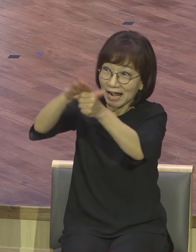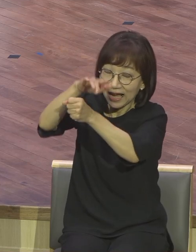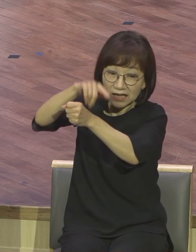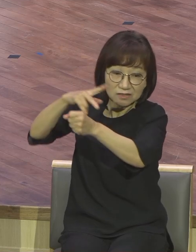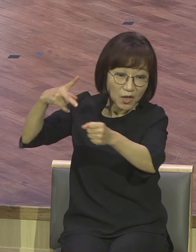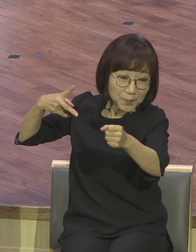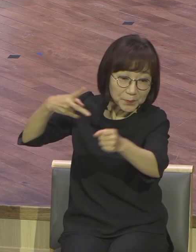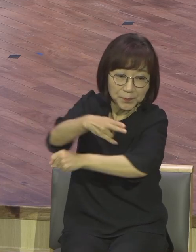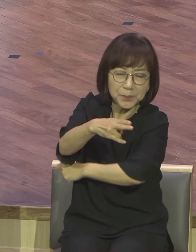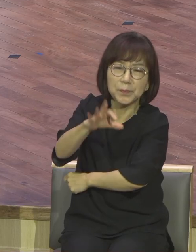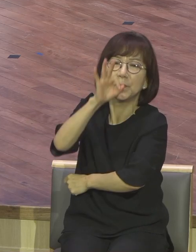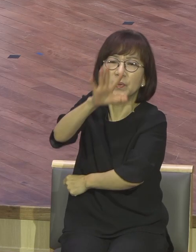없으리라.